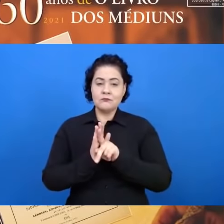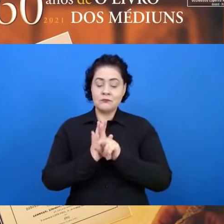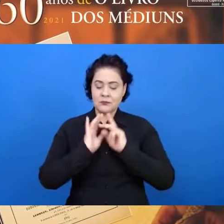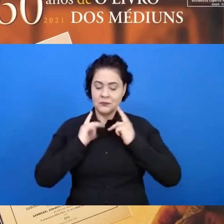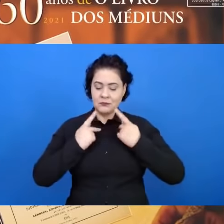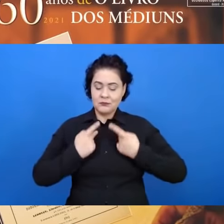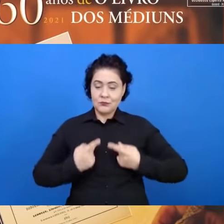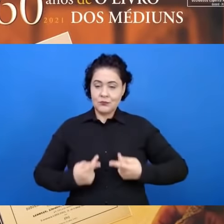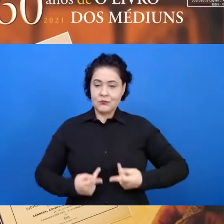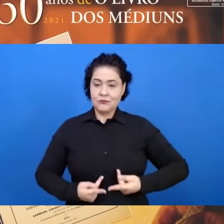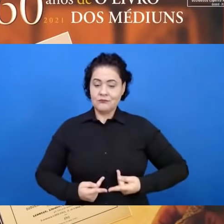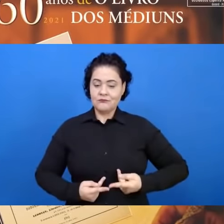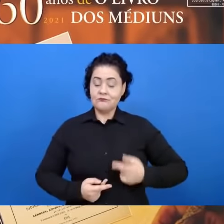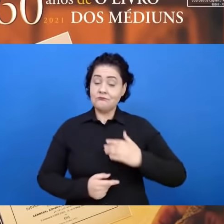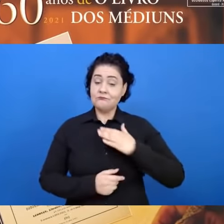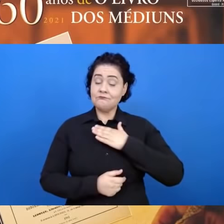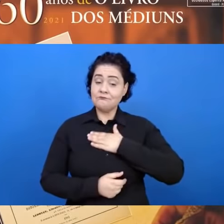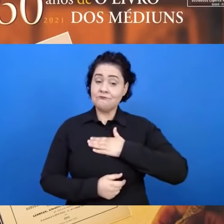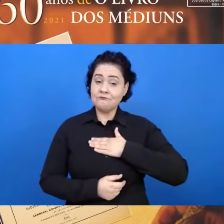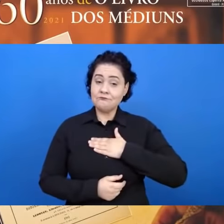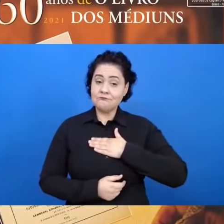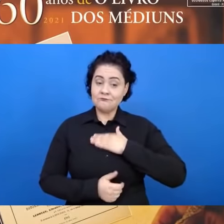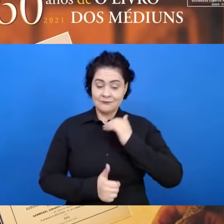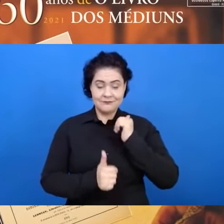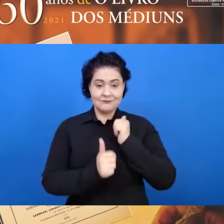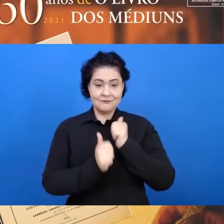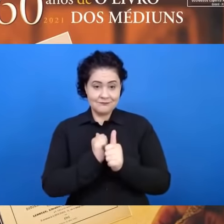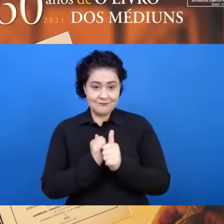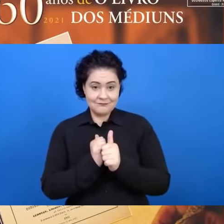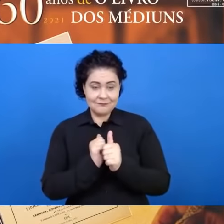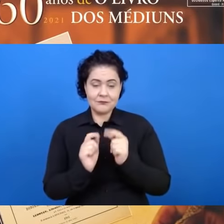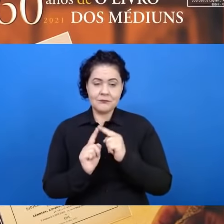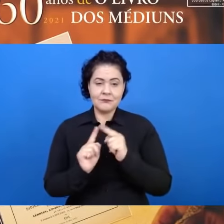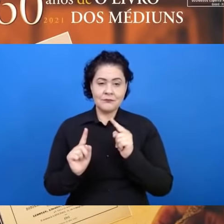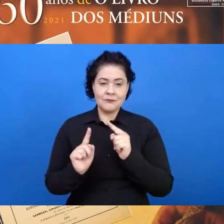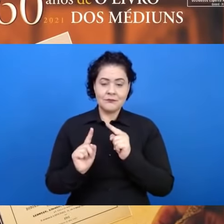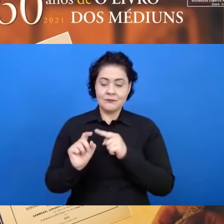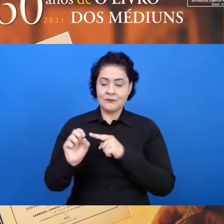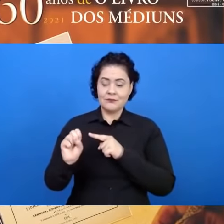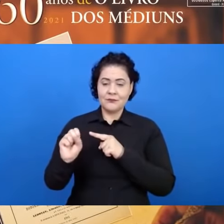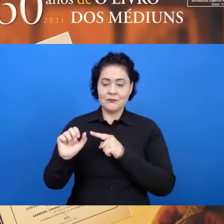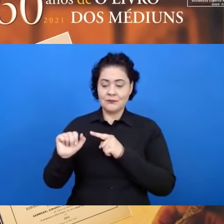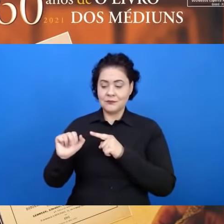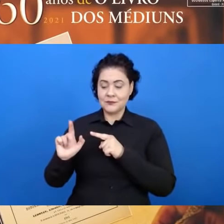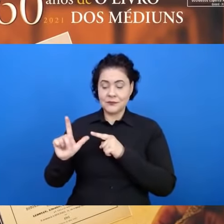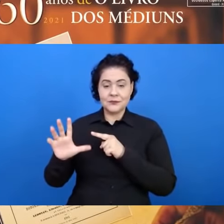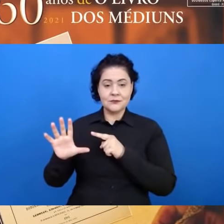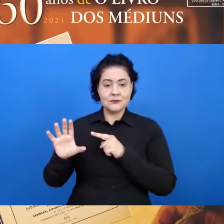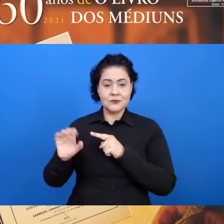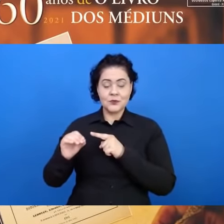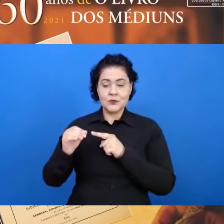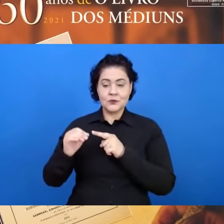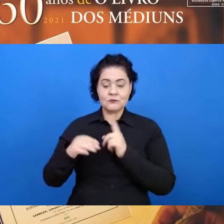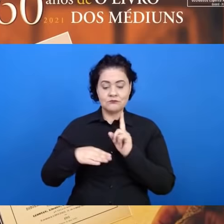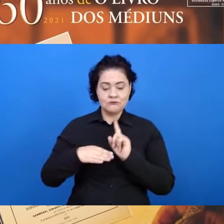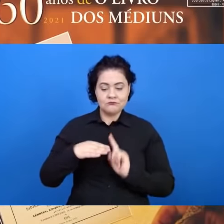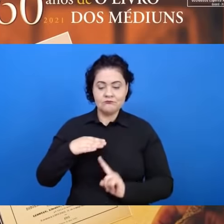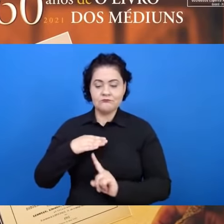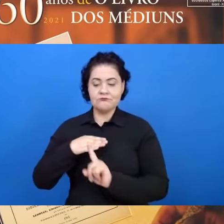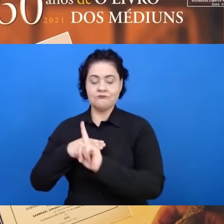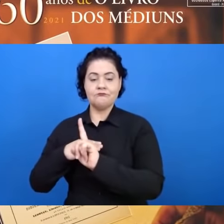esporte, Saulo ia à frente, em atitude dominadora.